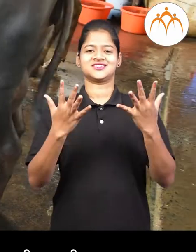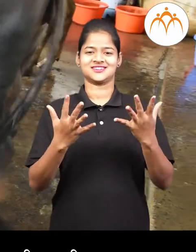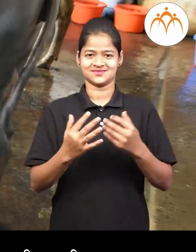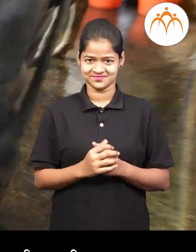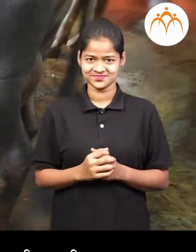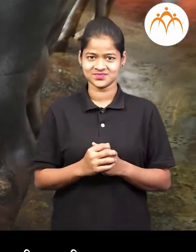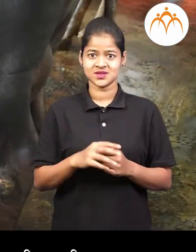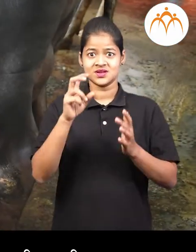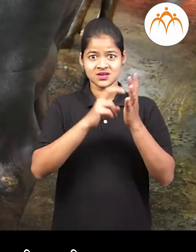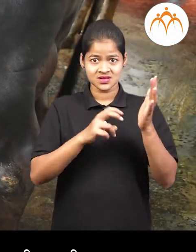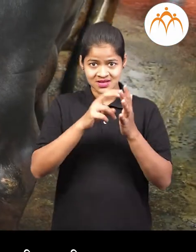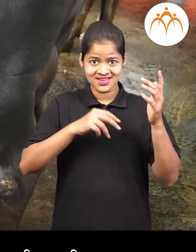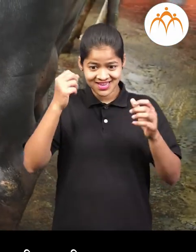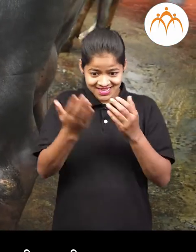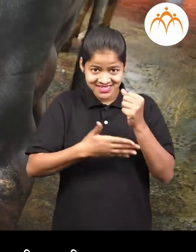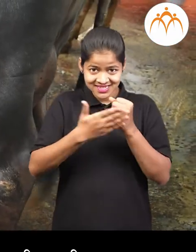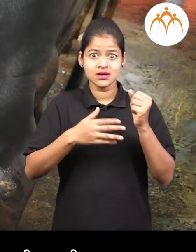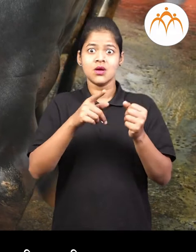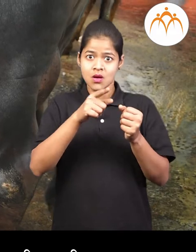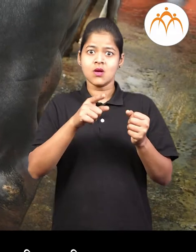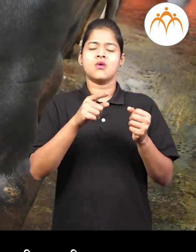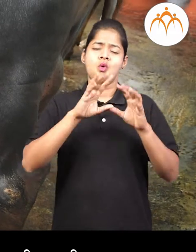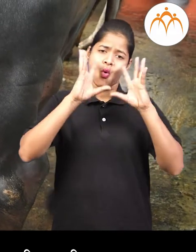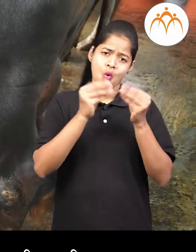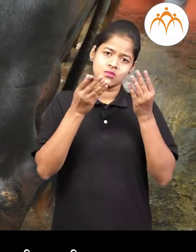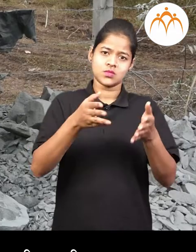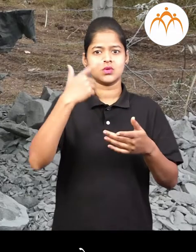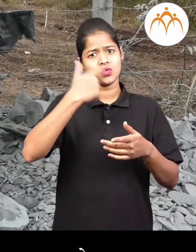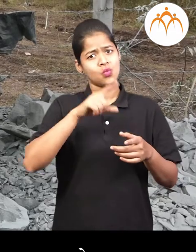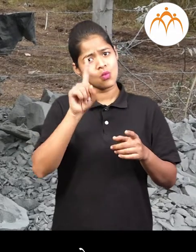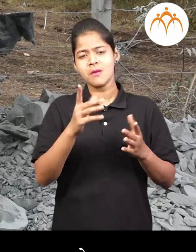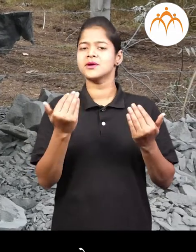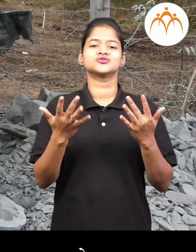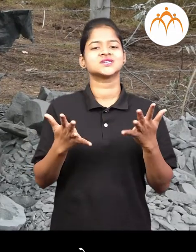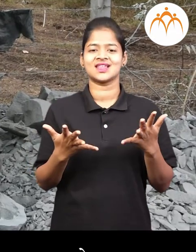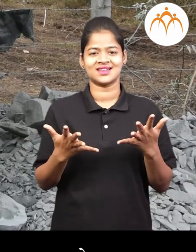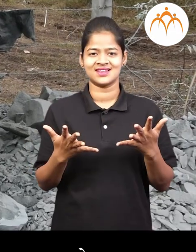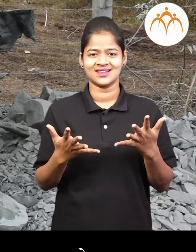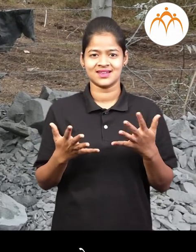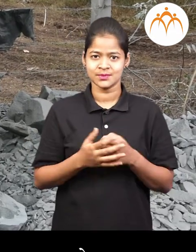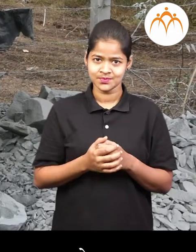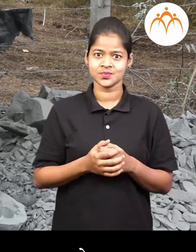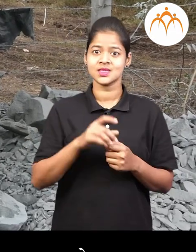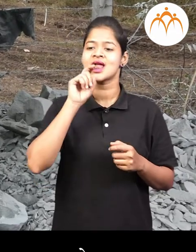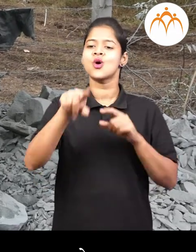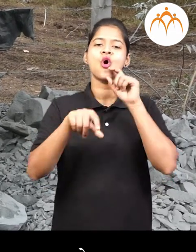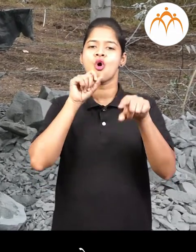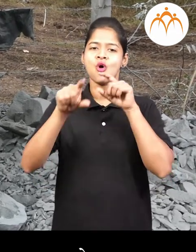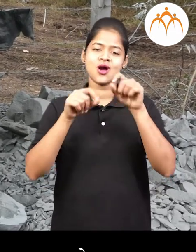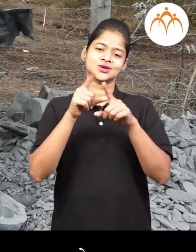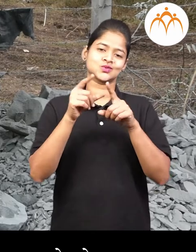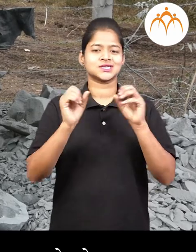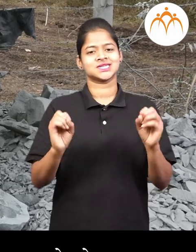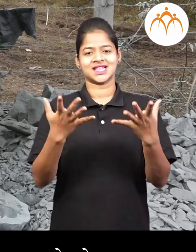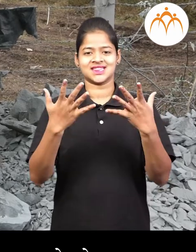कामुले लूकान मधे कामान ची वाटनी जाली वेगवेगडी काम करनारे कारागीर तायार जले,